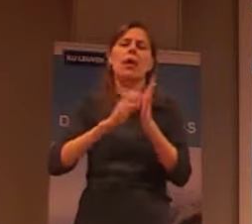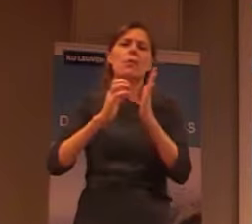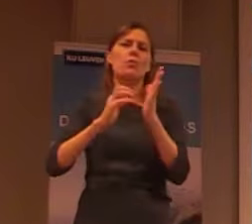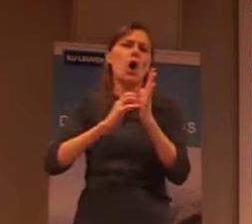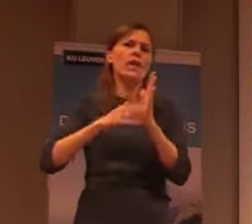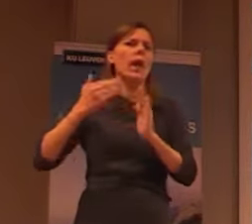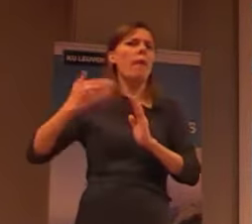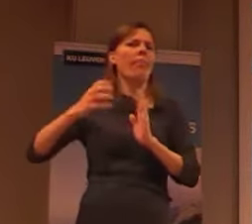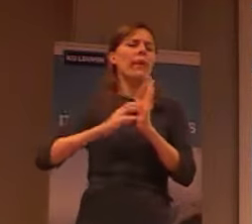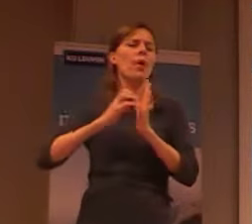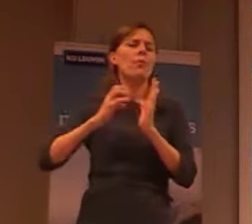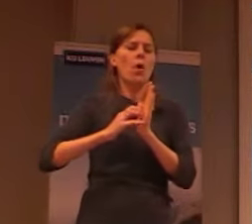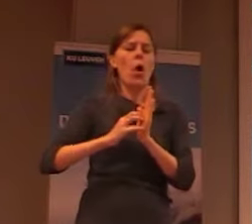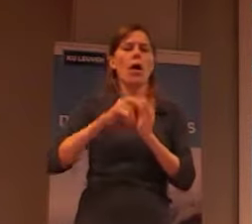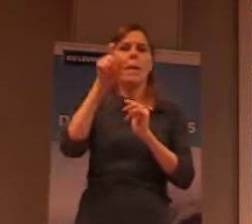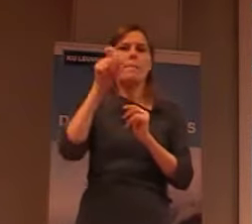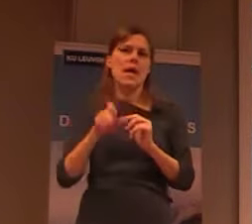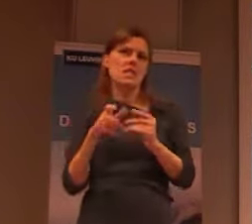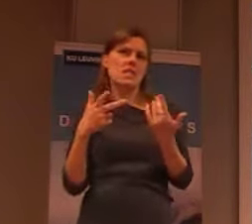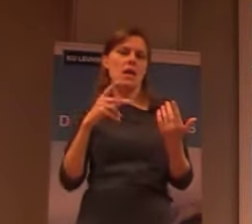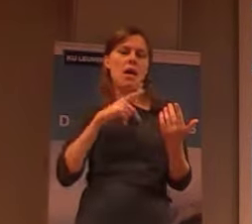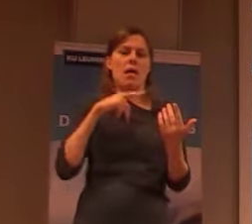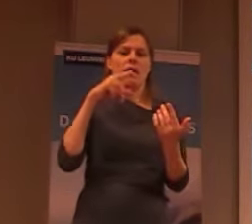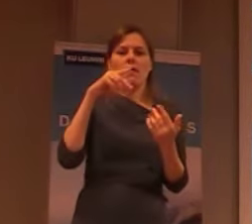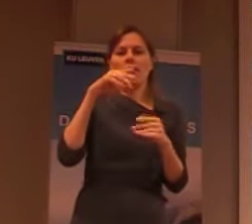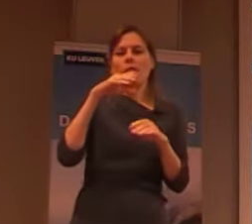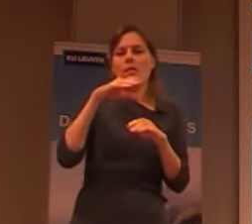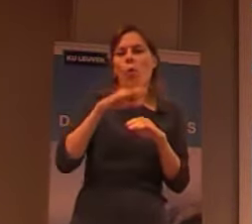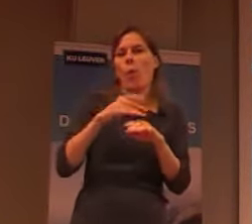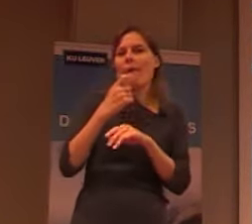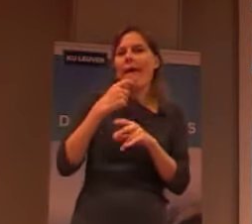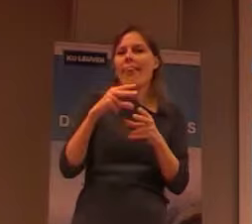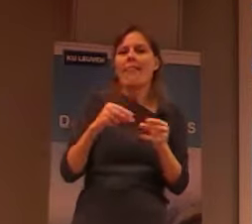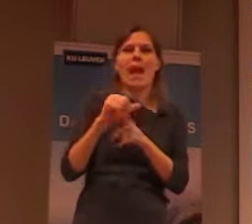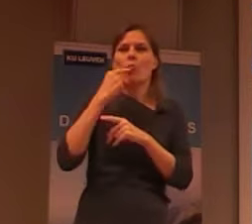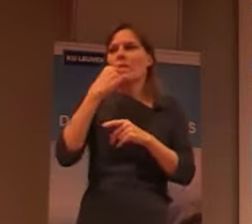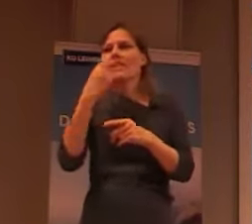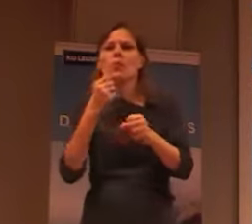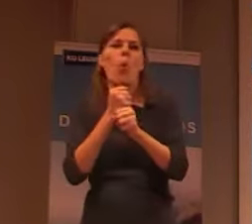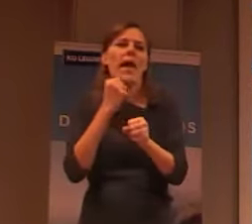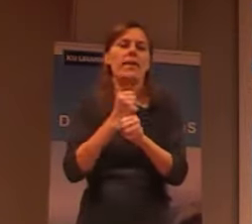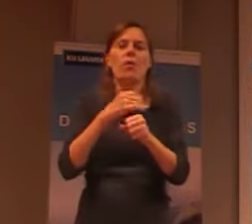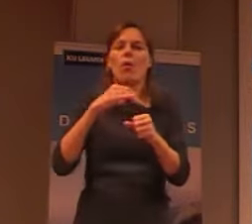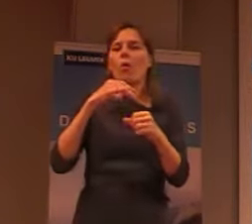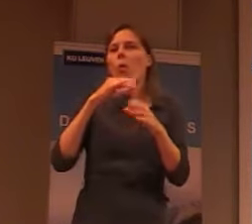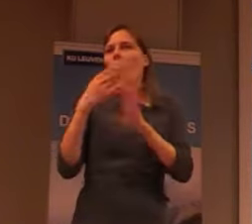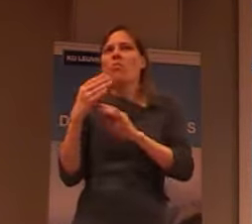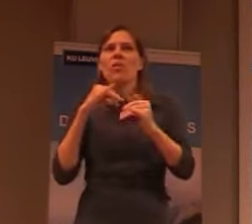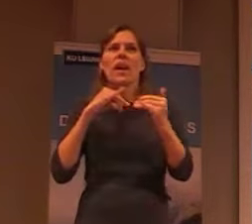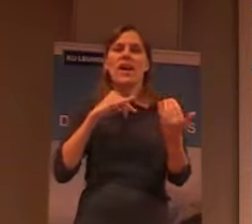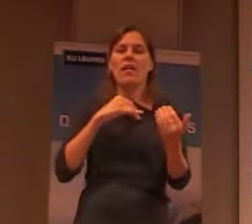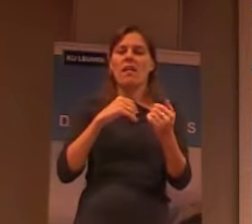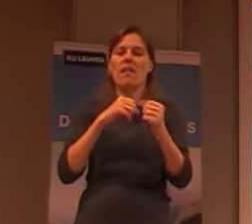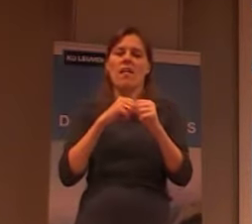gebruikt werd. Dus mensen die eigenlijk niet willen werken, of die een of andere